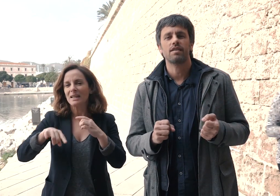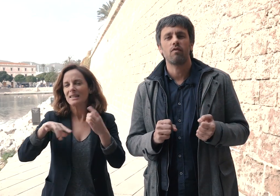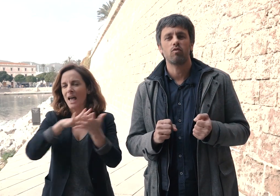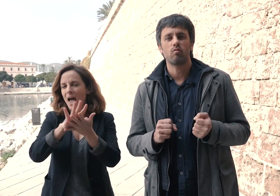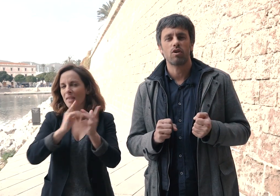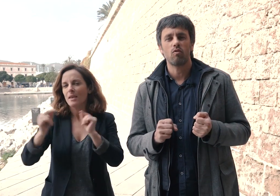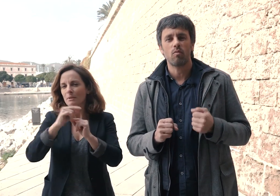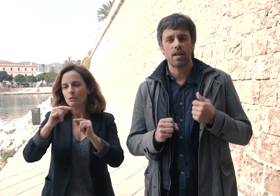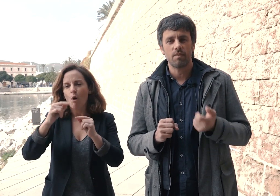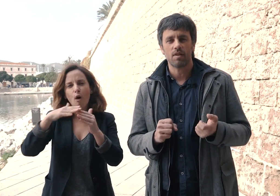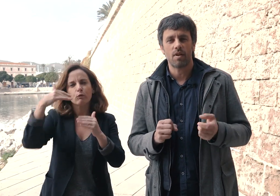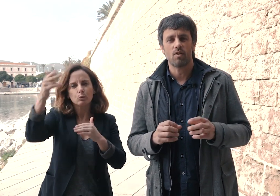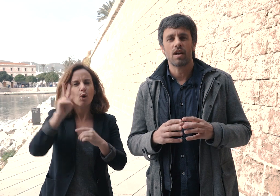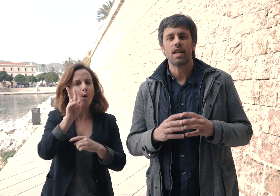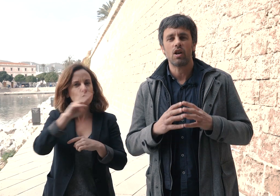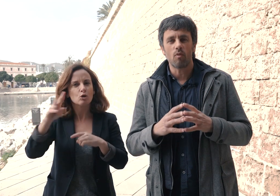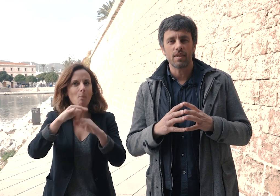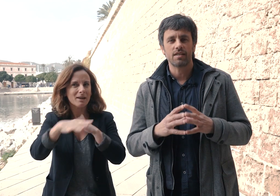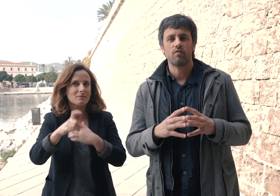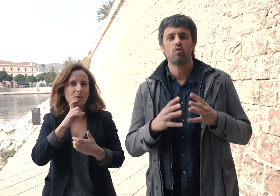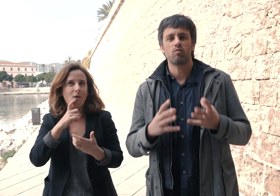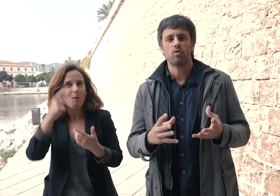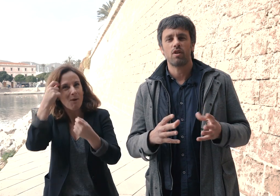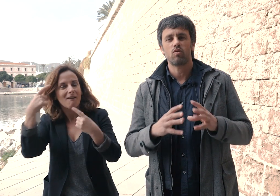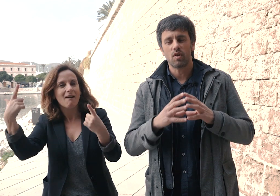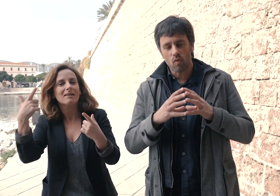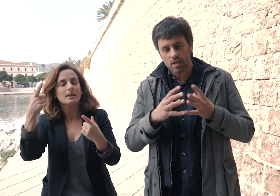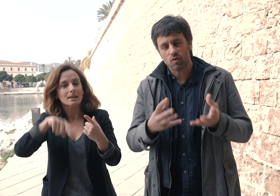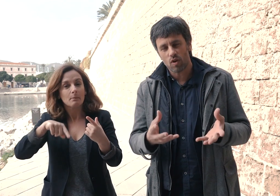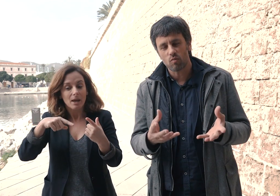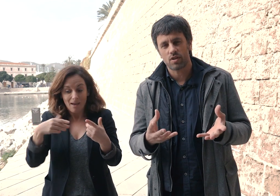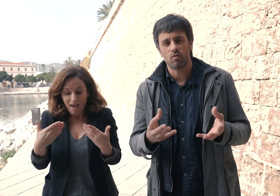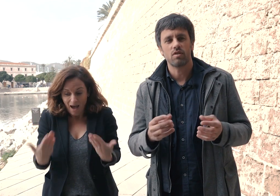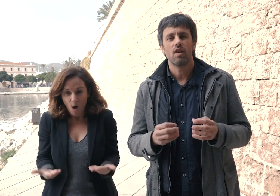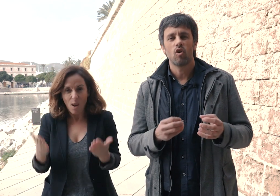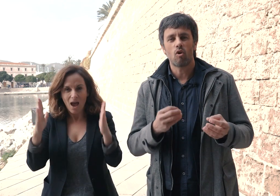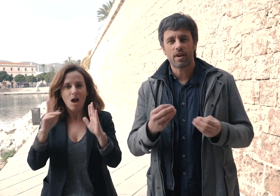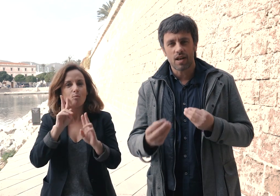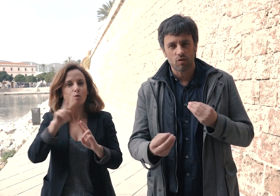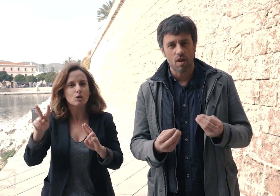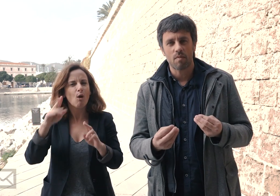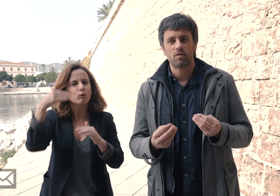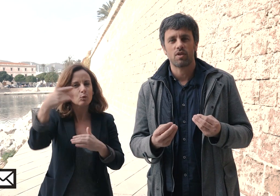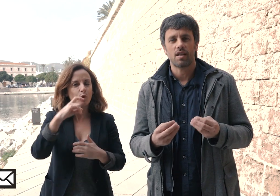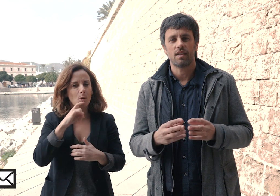sigui el futur museu marítim de Mallorca i com han de ser els futurs museus o els actuals museus, com ens relacionem amb la societat.